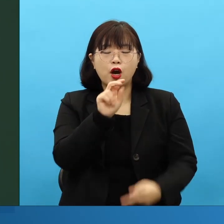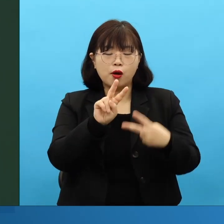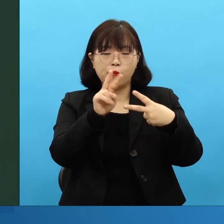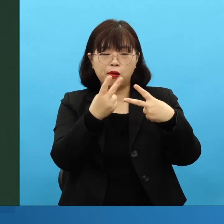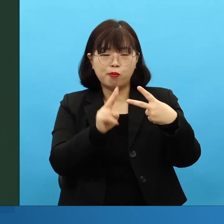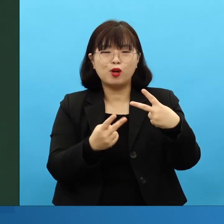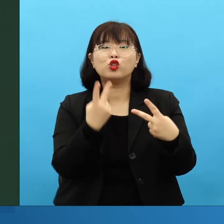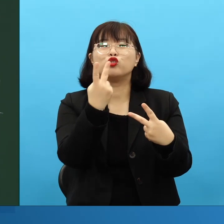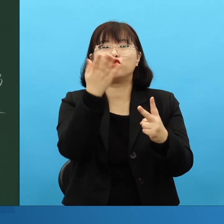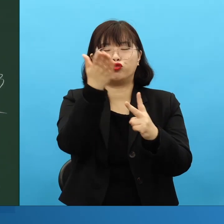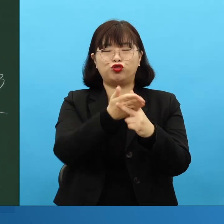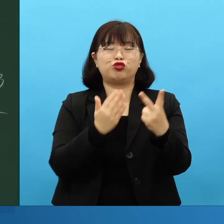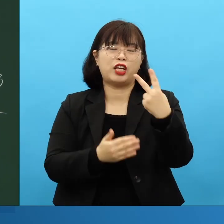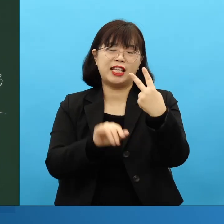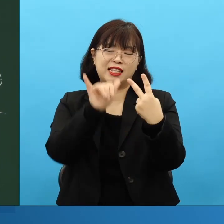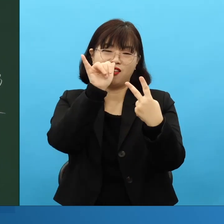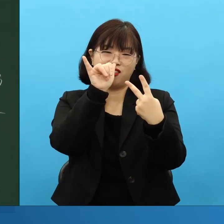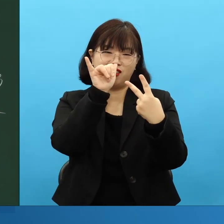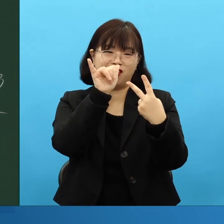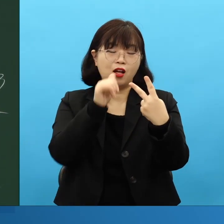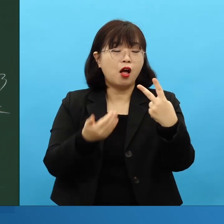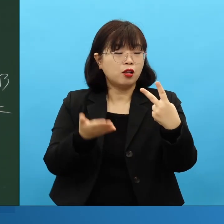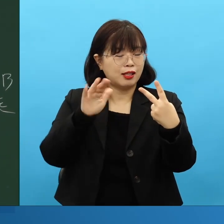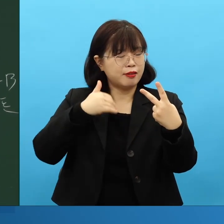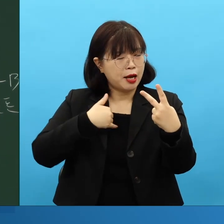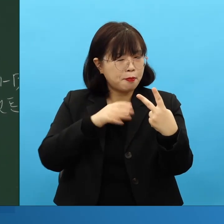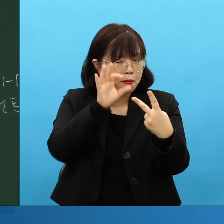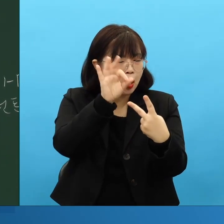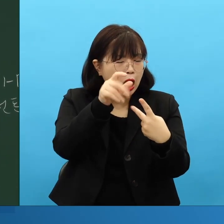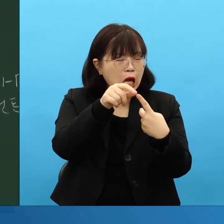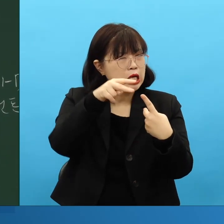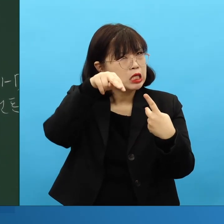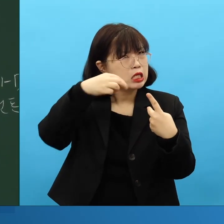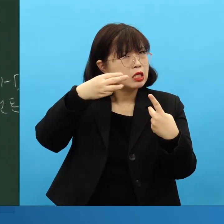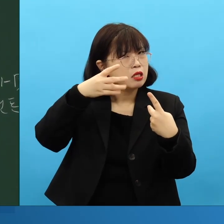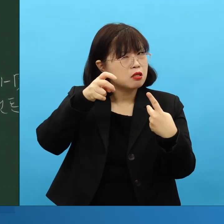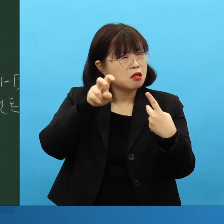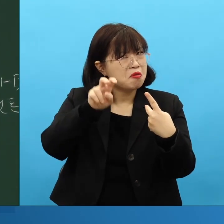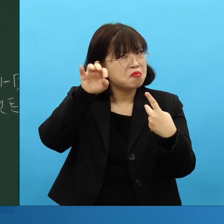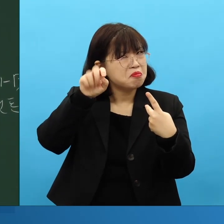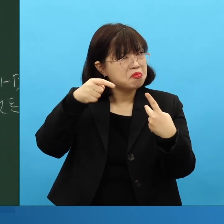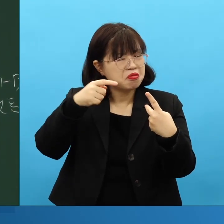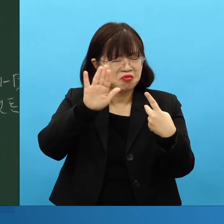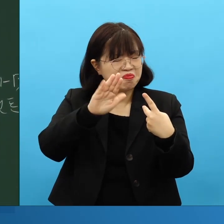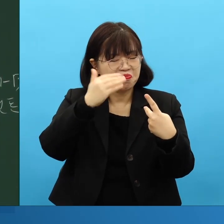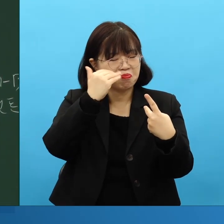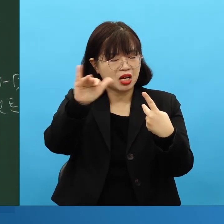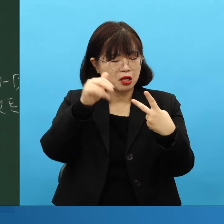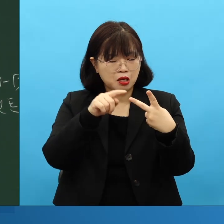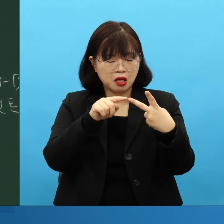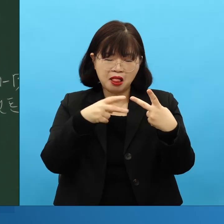fun. 이렇게 버려진 것, remnant 단어입니다. And remnant can be something that's just thrown away.